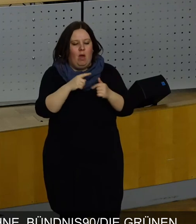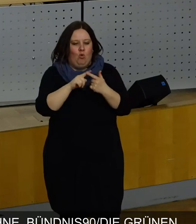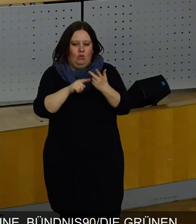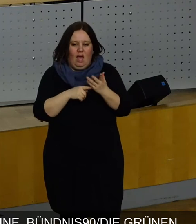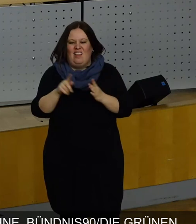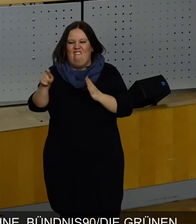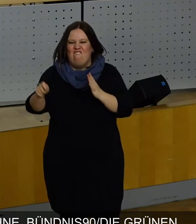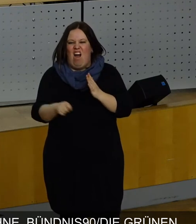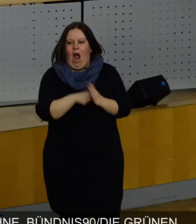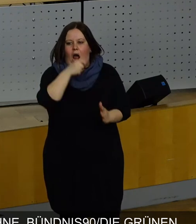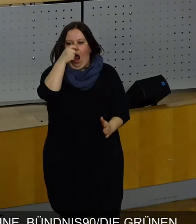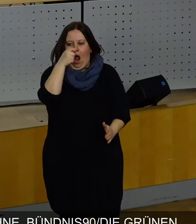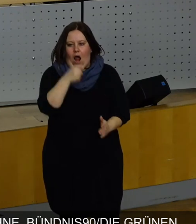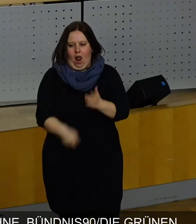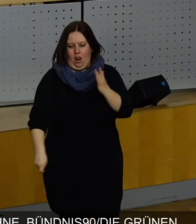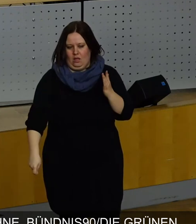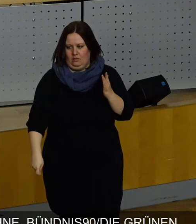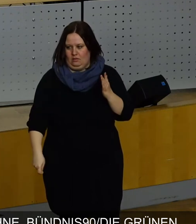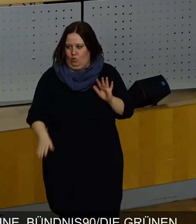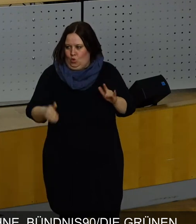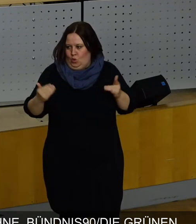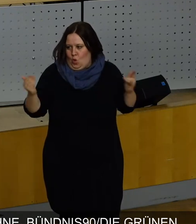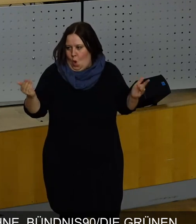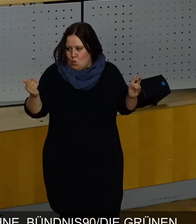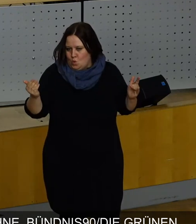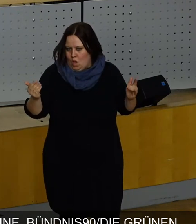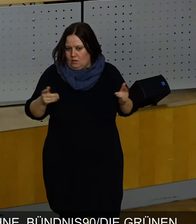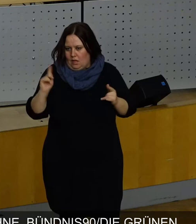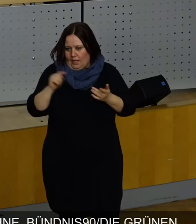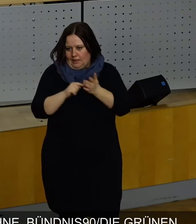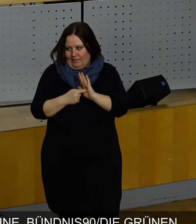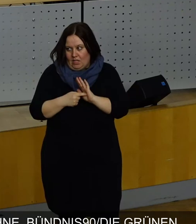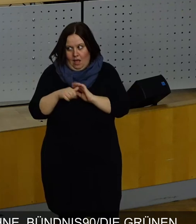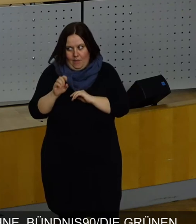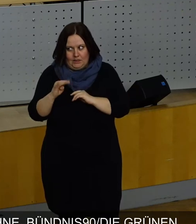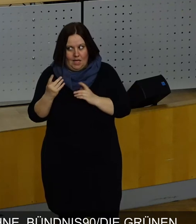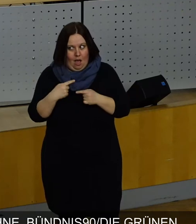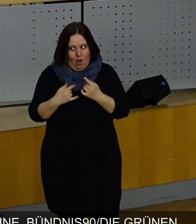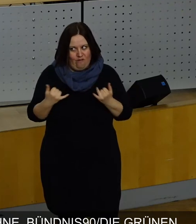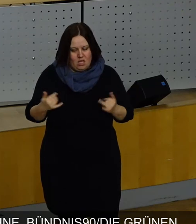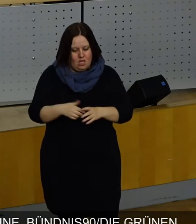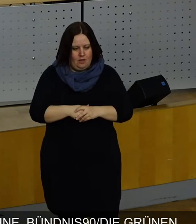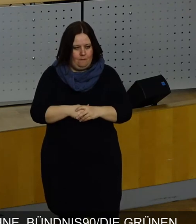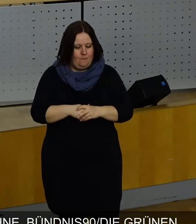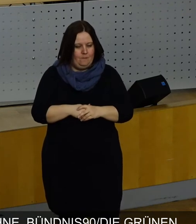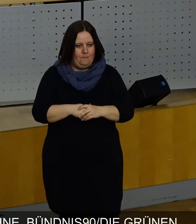am Ende wählen wir hier. Dies nur noch mal so als kleines ABC, wie das funktioniert.